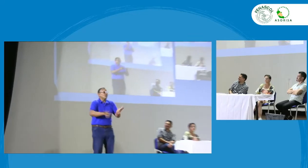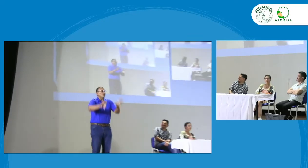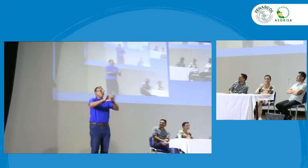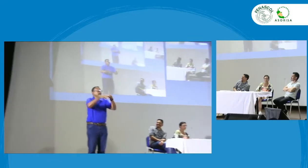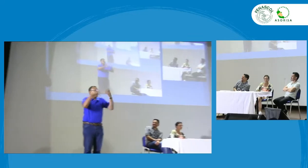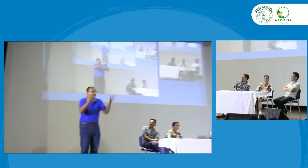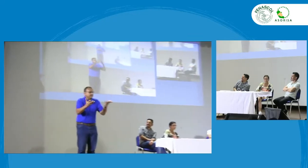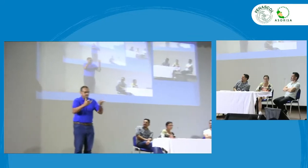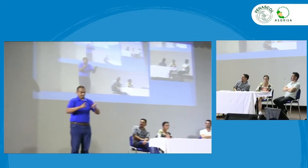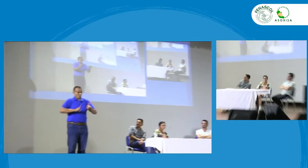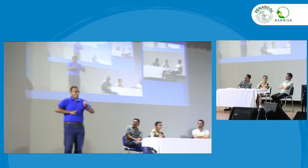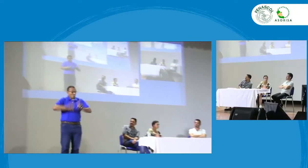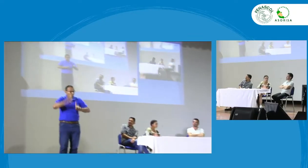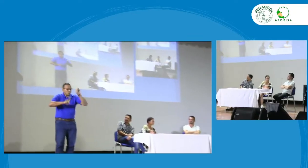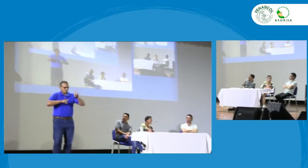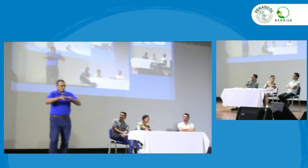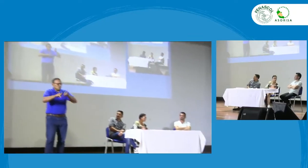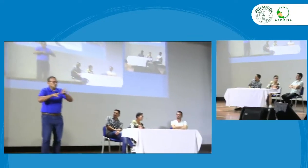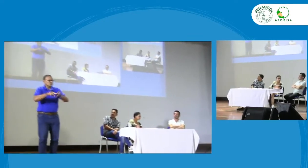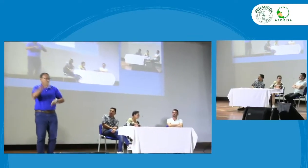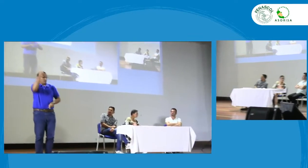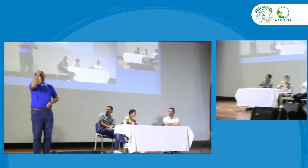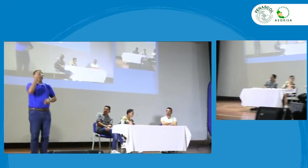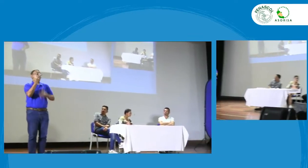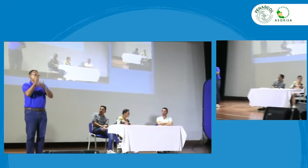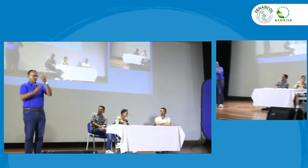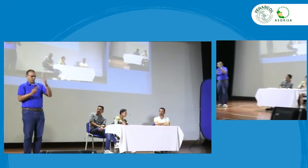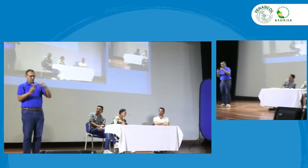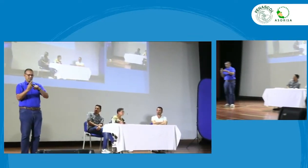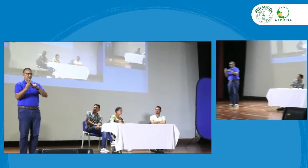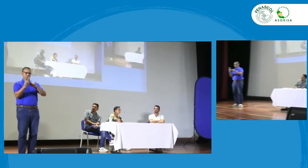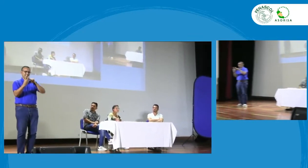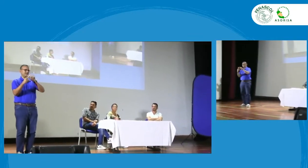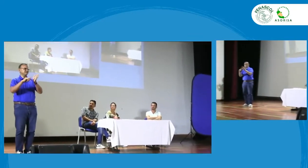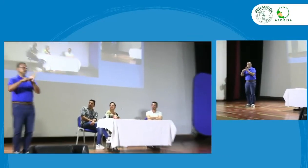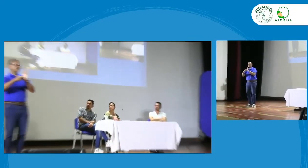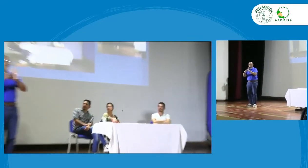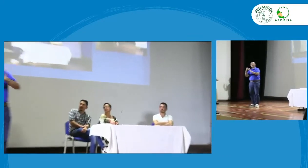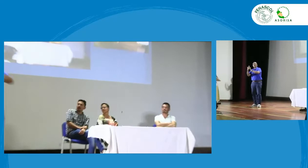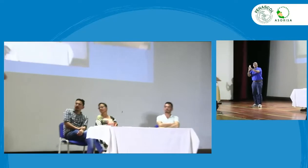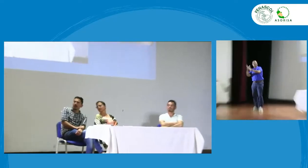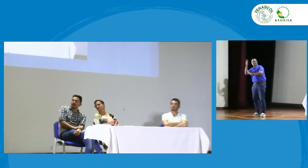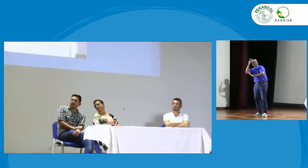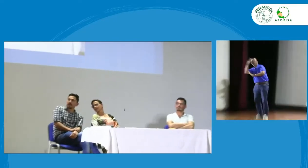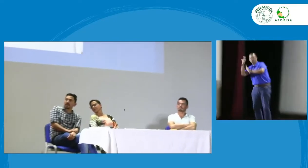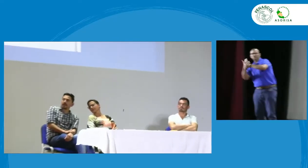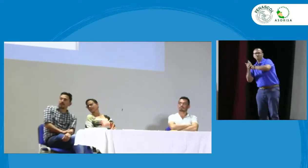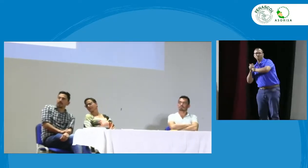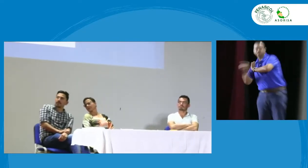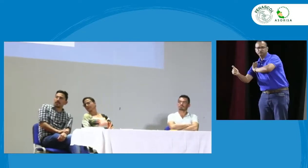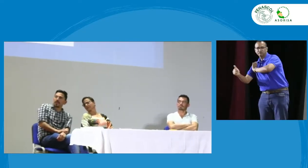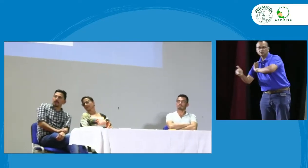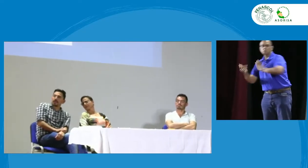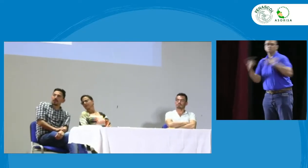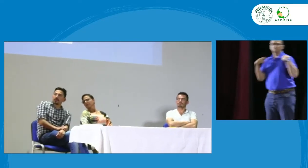con respecto al tema del concurso docente en el proceso de consecución docente